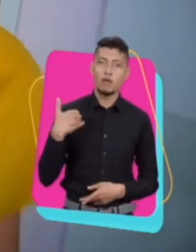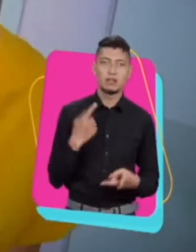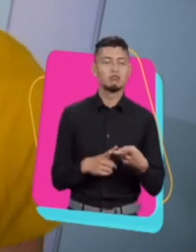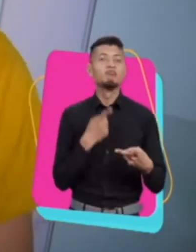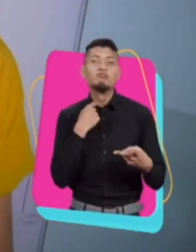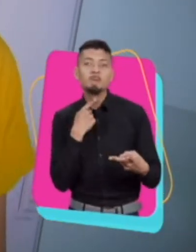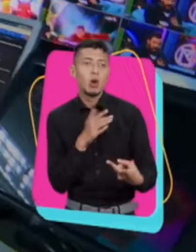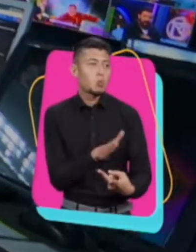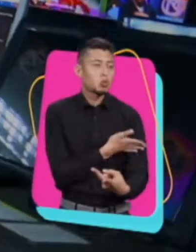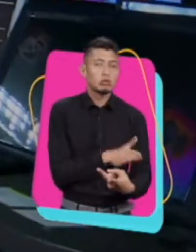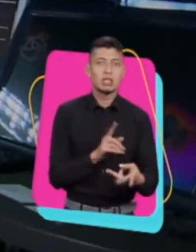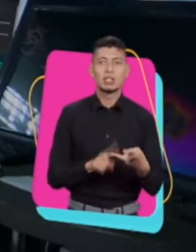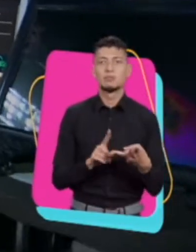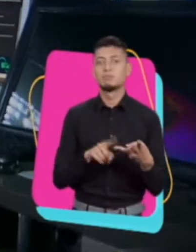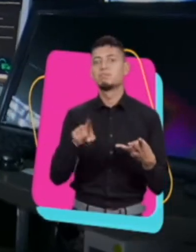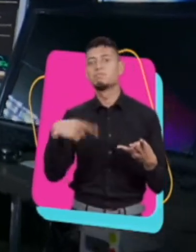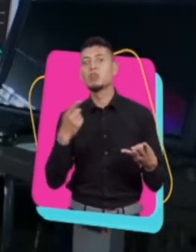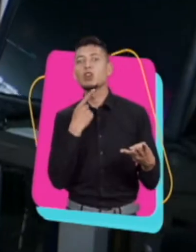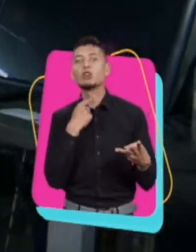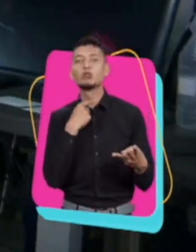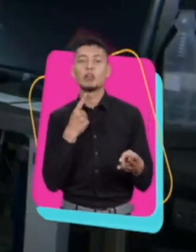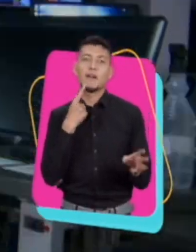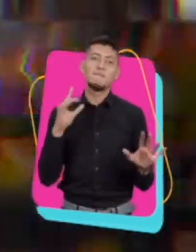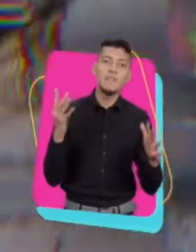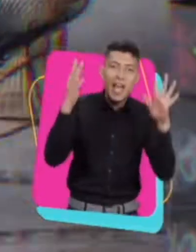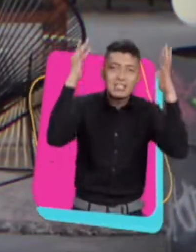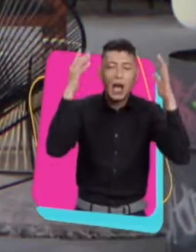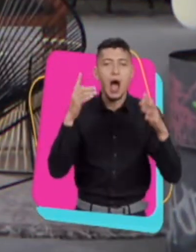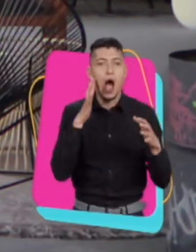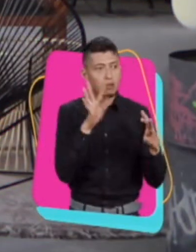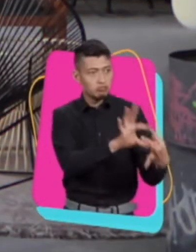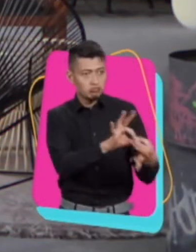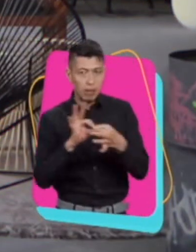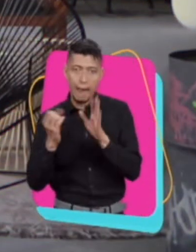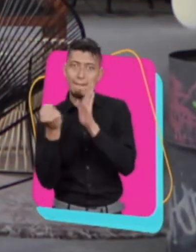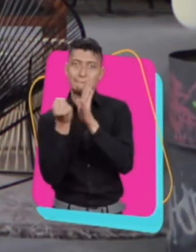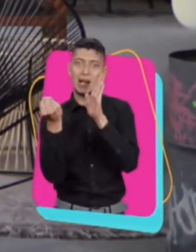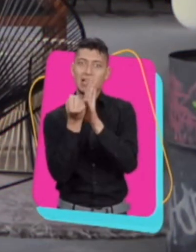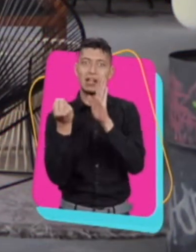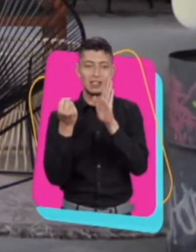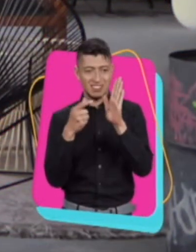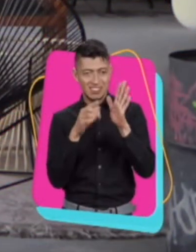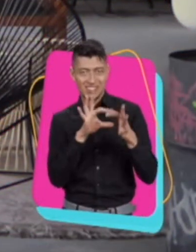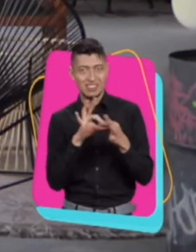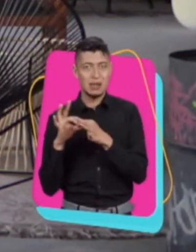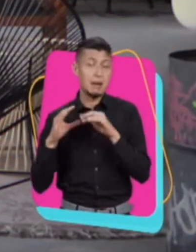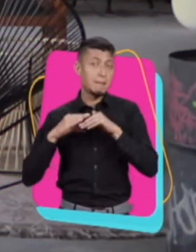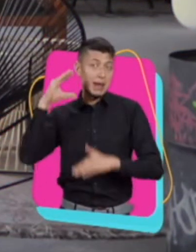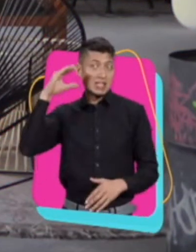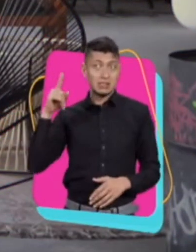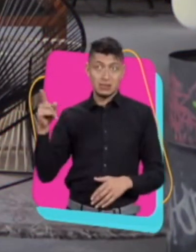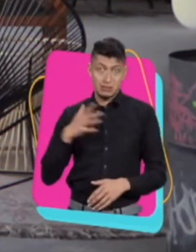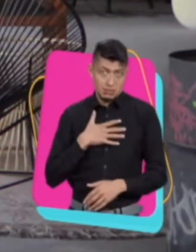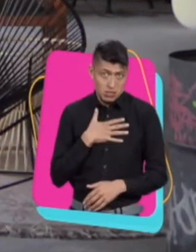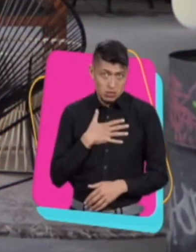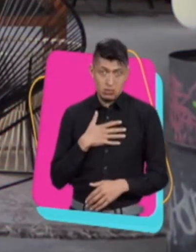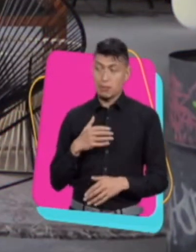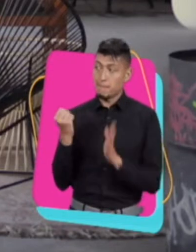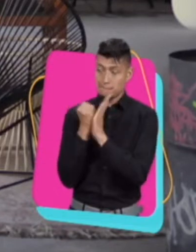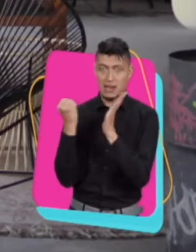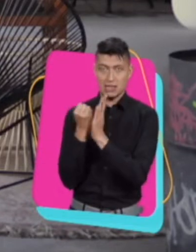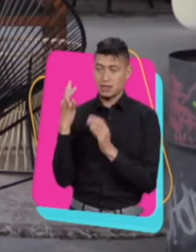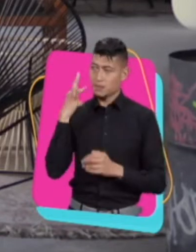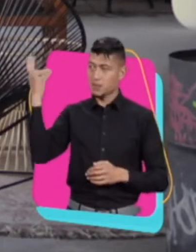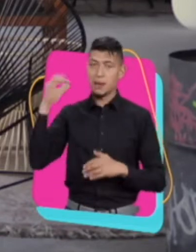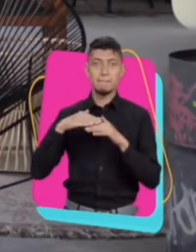joven o que les gusta la música o que les gusta, no sé, la fiesta, entonces las marcas que más se le acercan a uno en este caso,